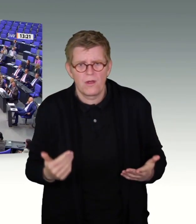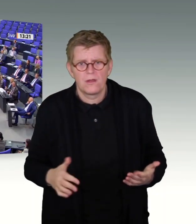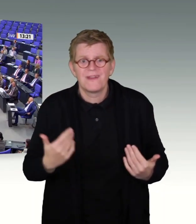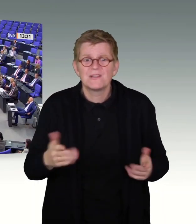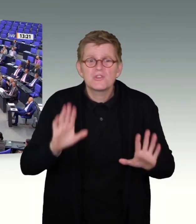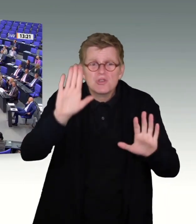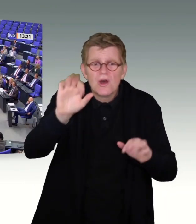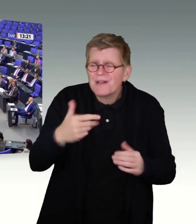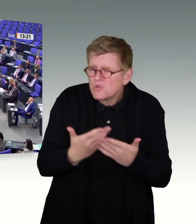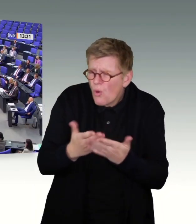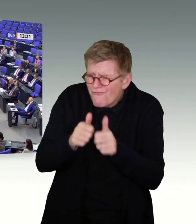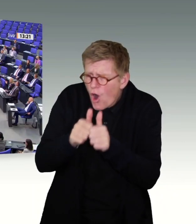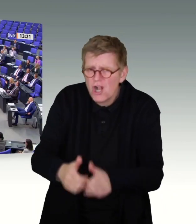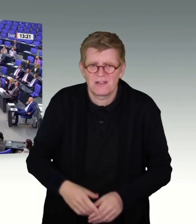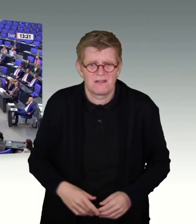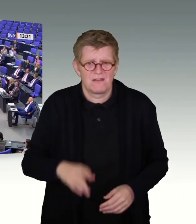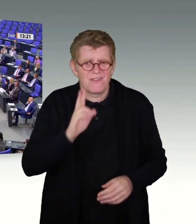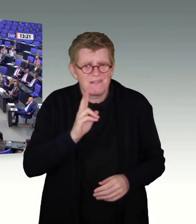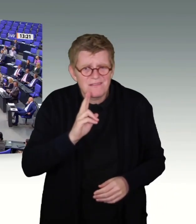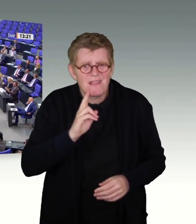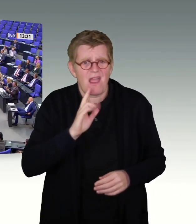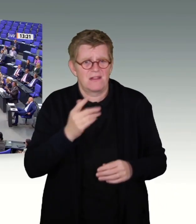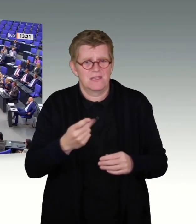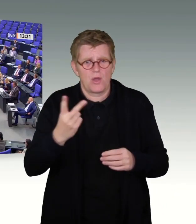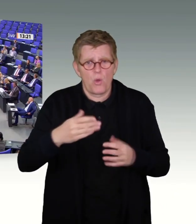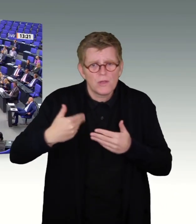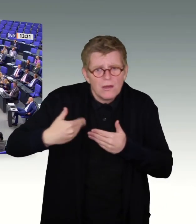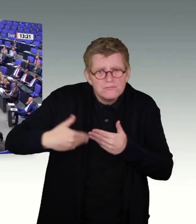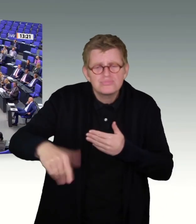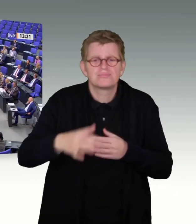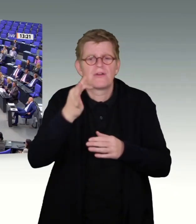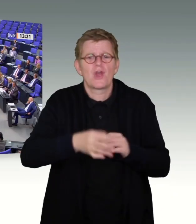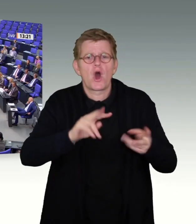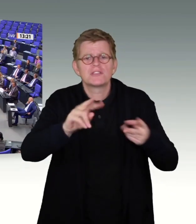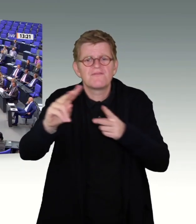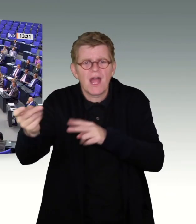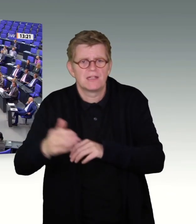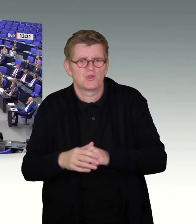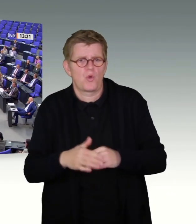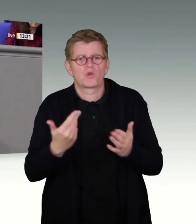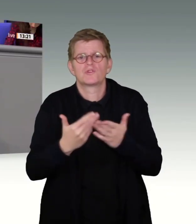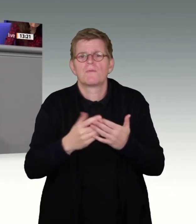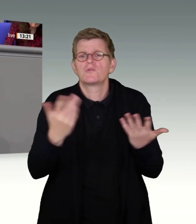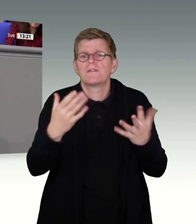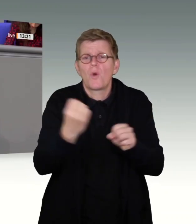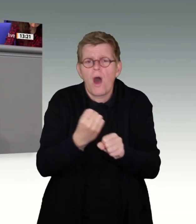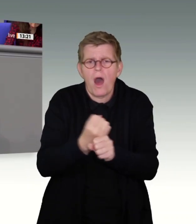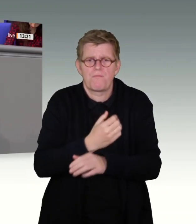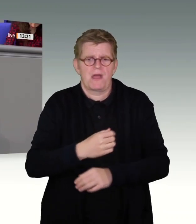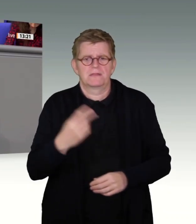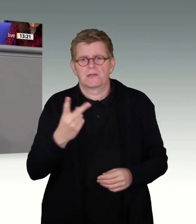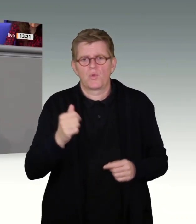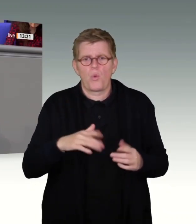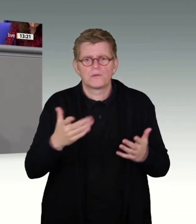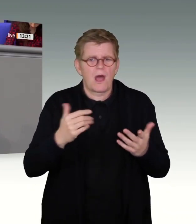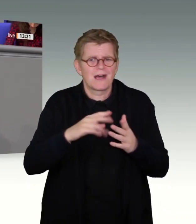Folge, Dr. Krehings. Tägliche oder in einem anderen Rhythmus erfolgende Ortsveränderungen, ausgeübte Tätigkeiten, soziale Beziehungen